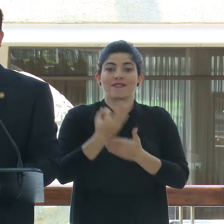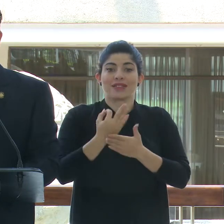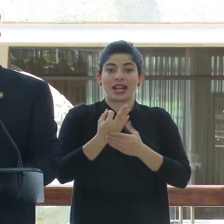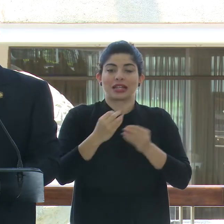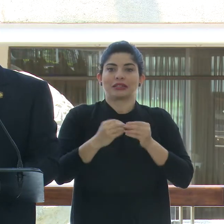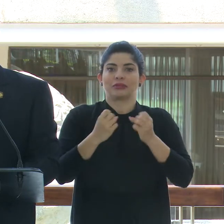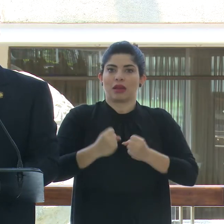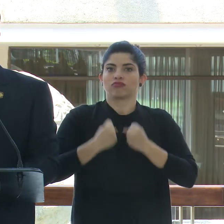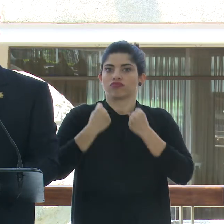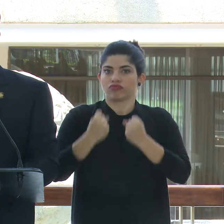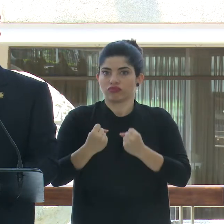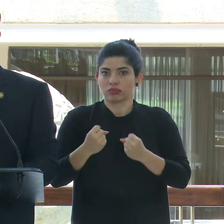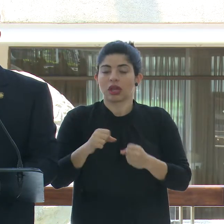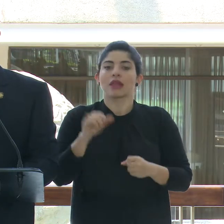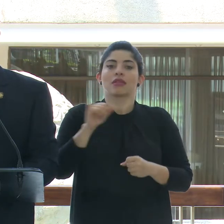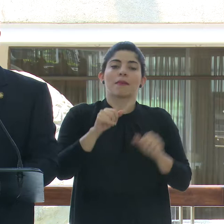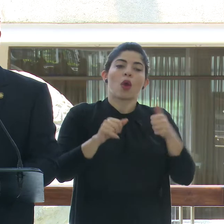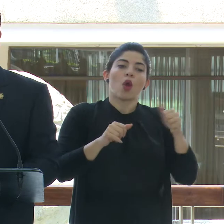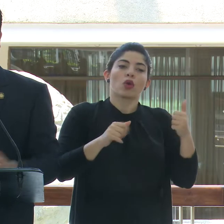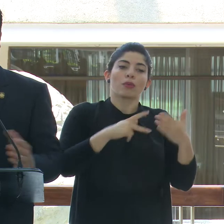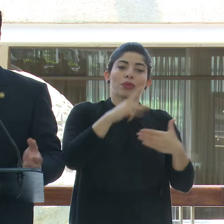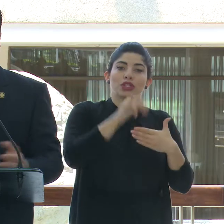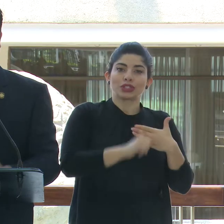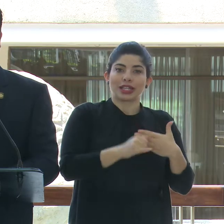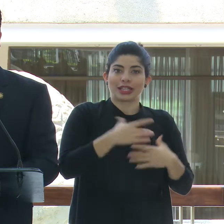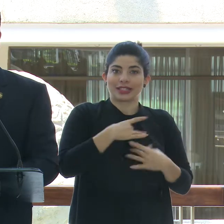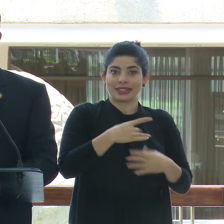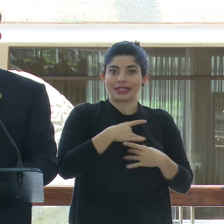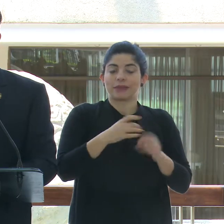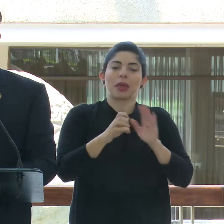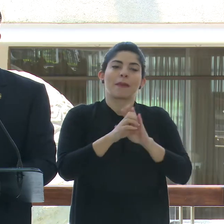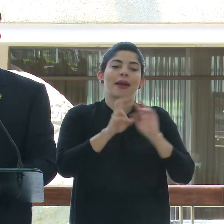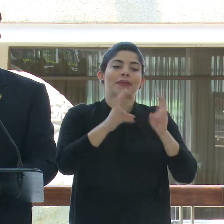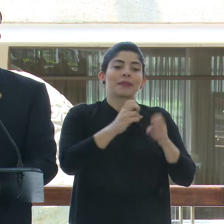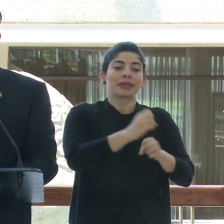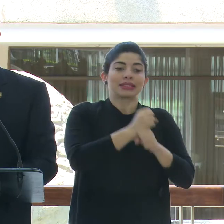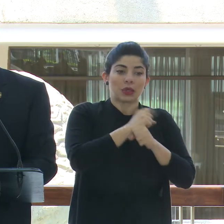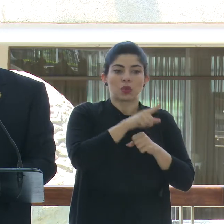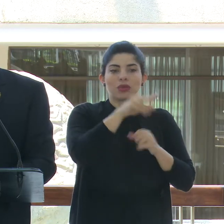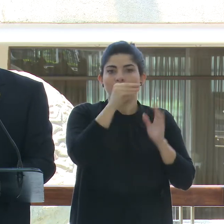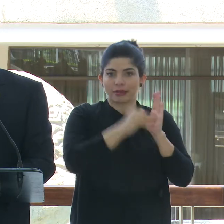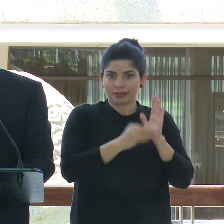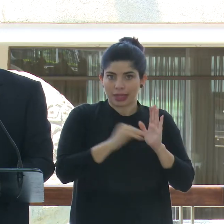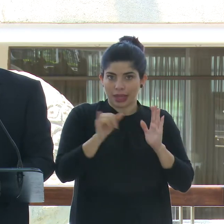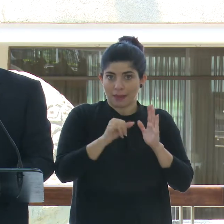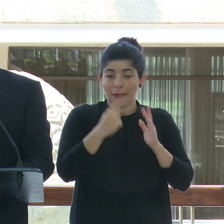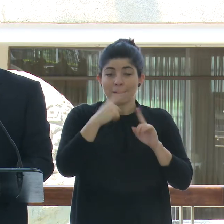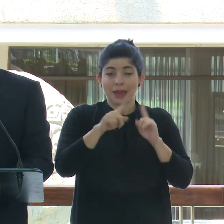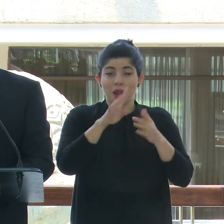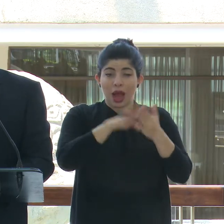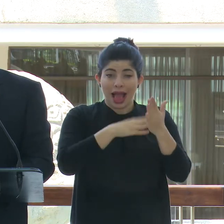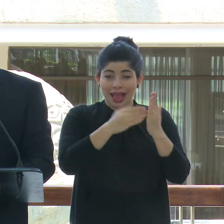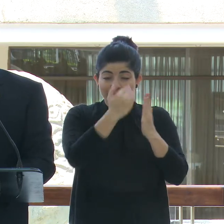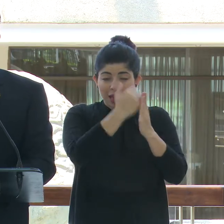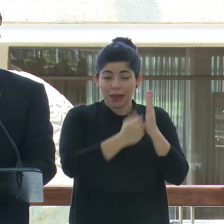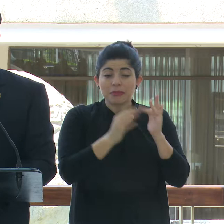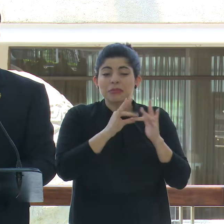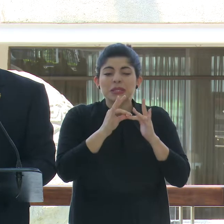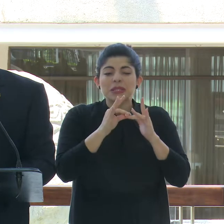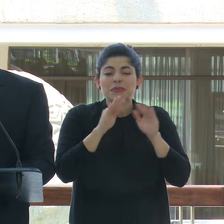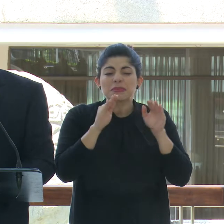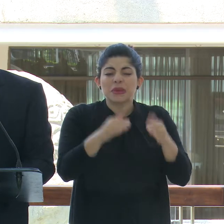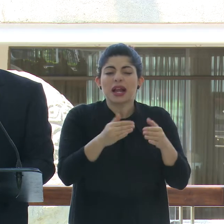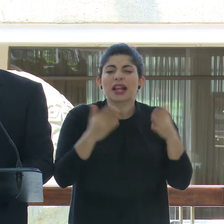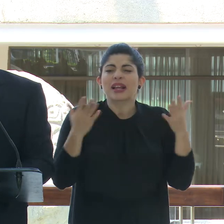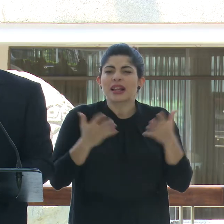públicas, además como otros proyectos de interés particular, algunos en materia de seguridad. Pero la agenda central está en la